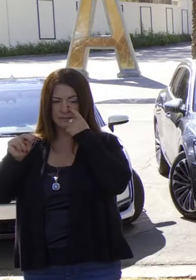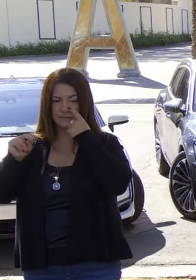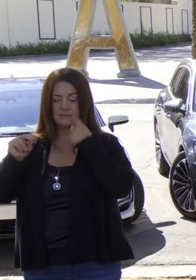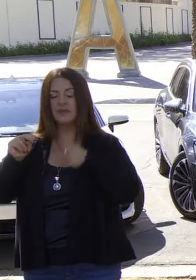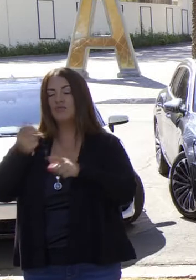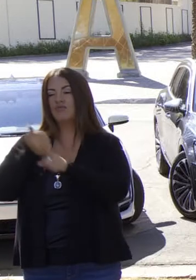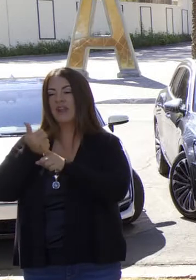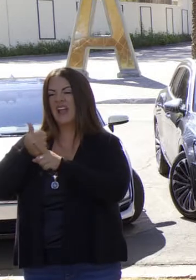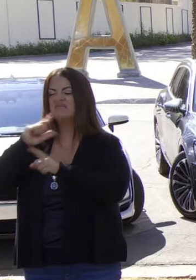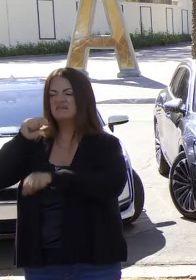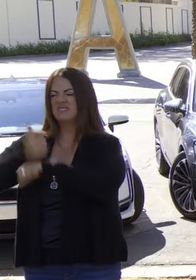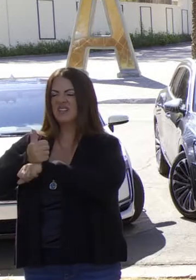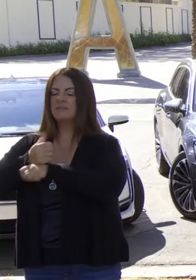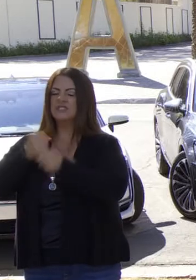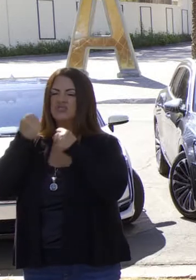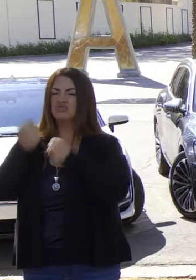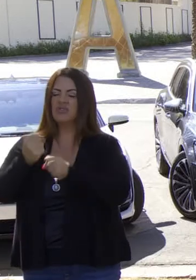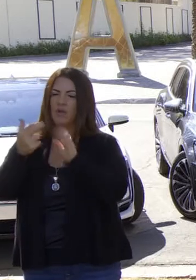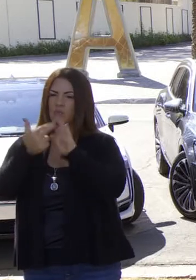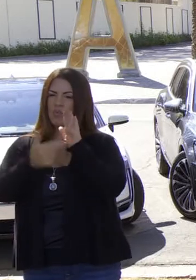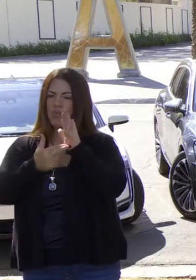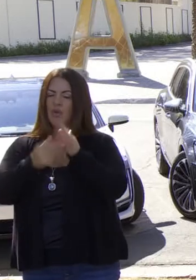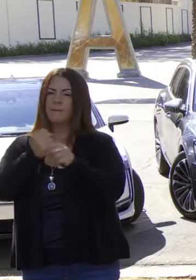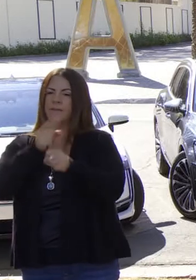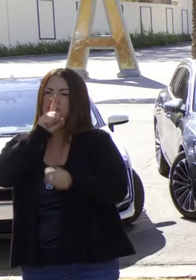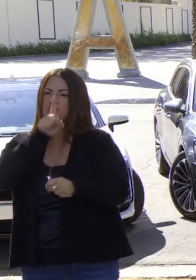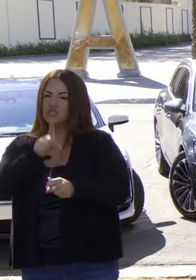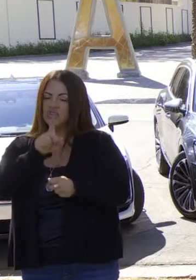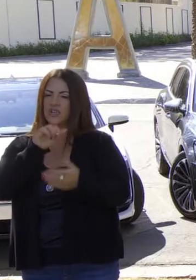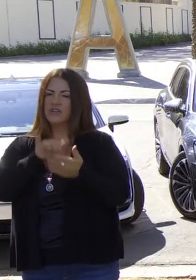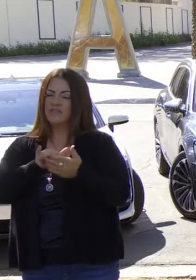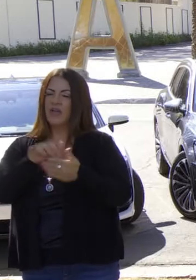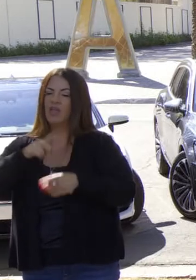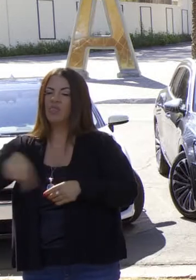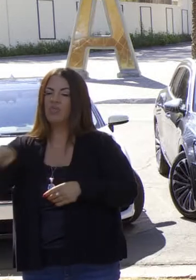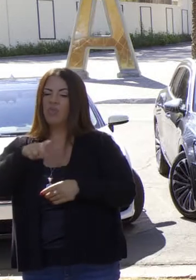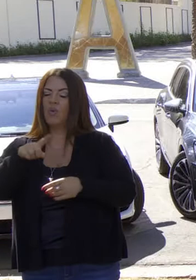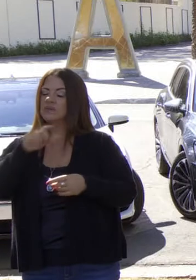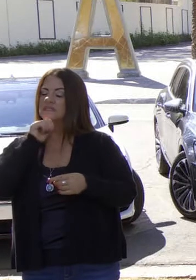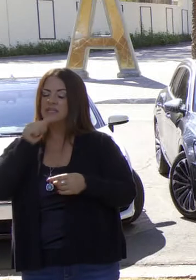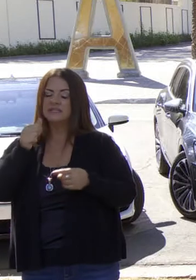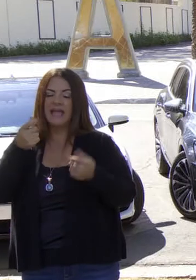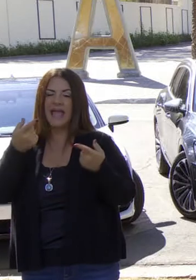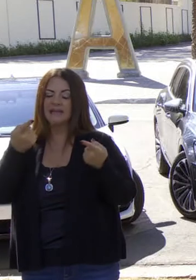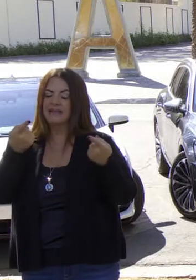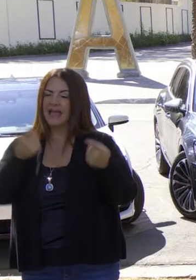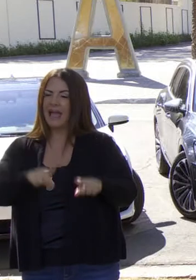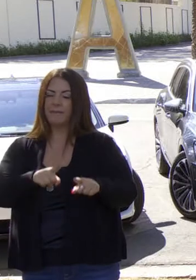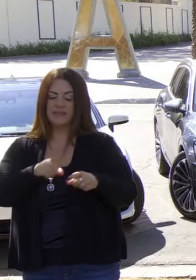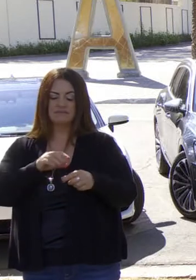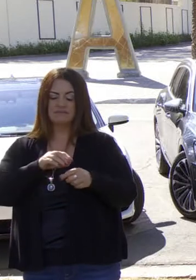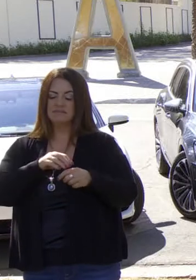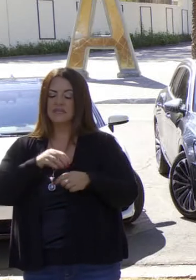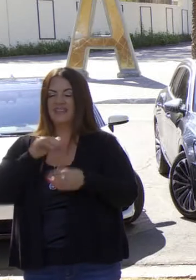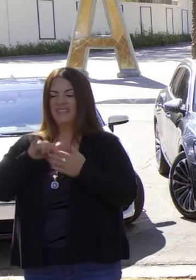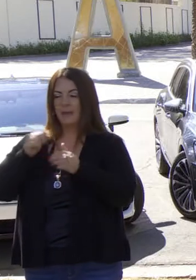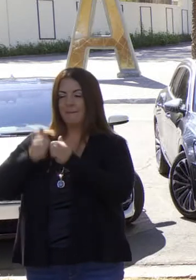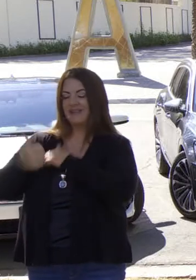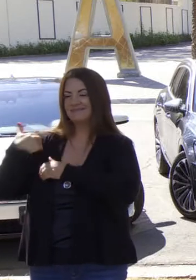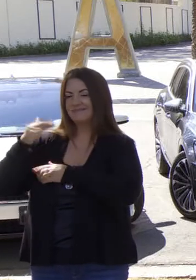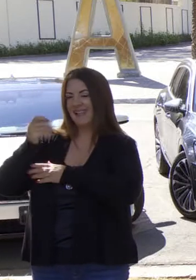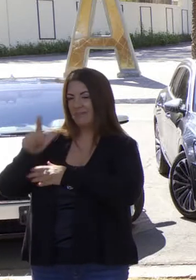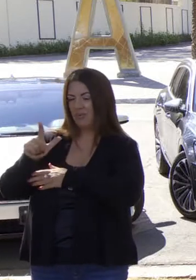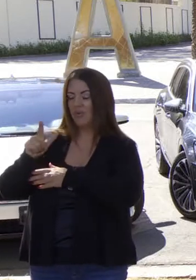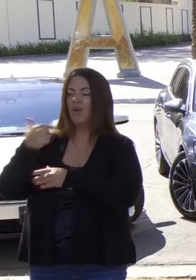implementando actualmente una nueva regla para asegurarnos de que estas expresiones a superficie no sucedan. Eso